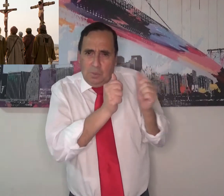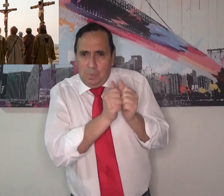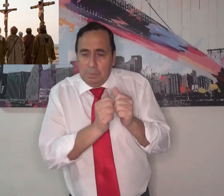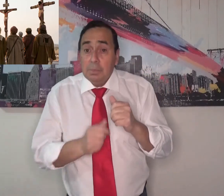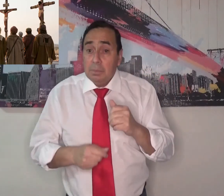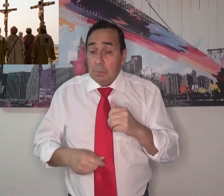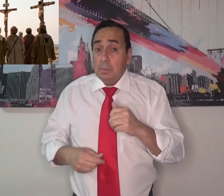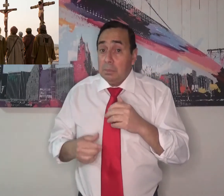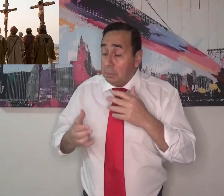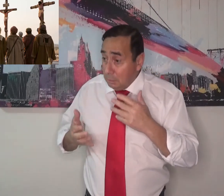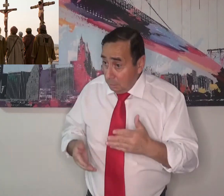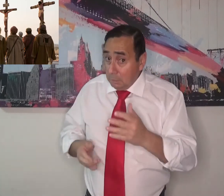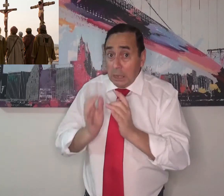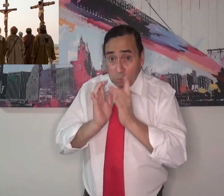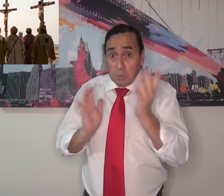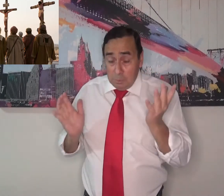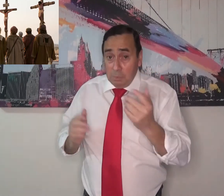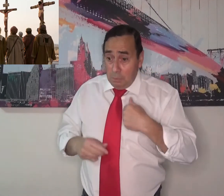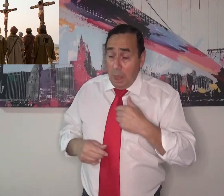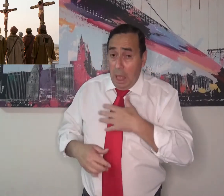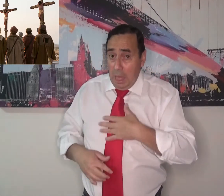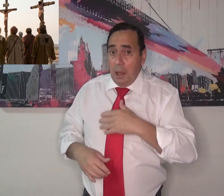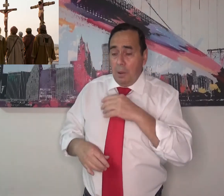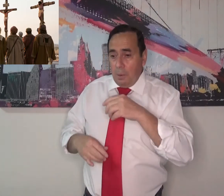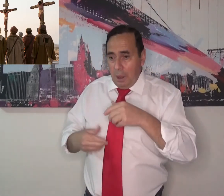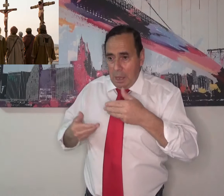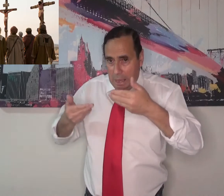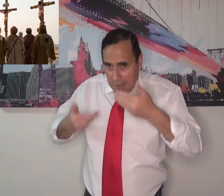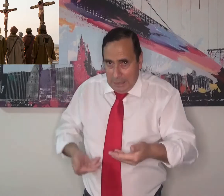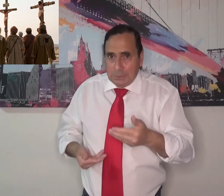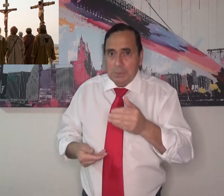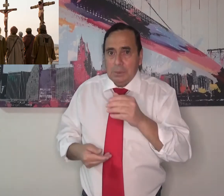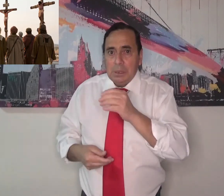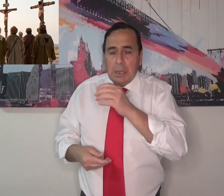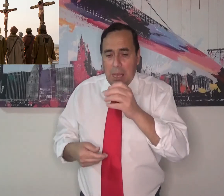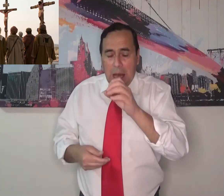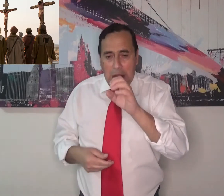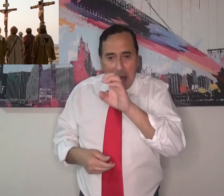El otro ladrón le dijo a Jesús, por favor, perdóname y acéptame.